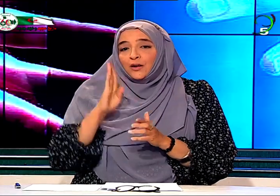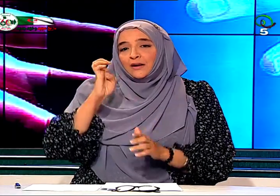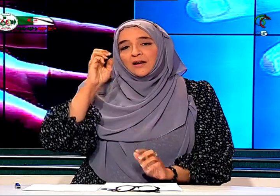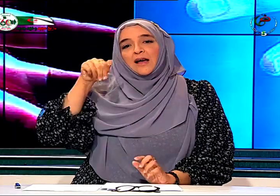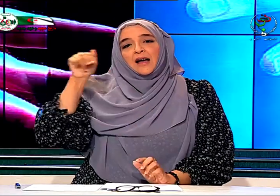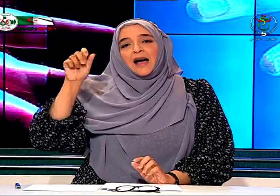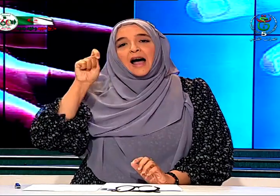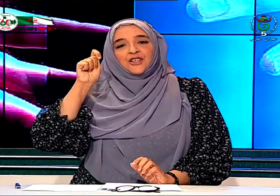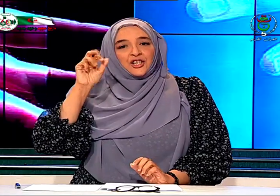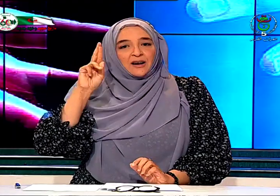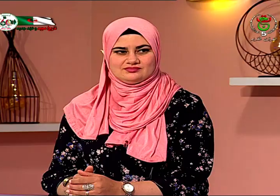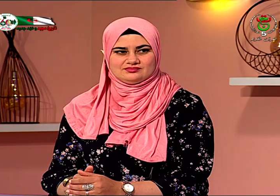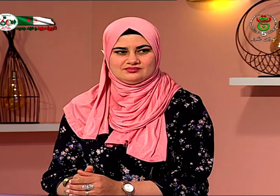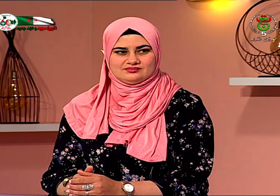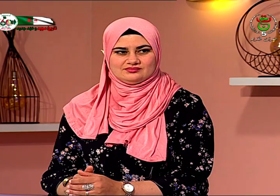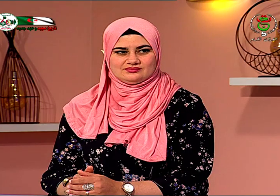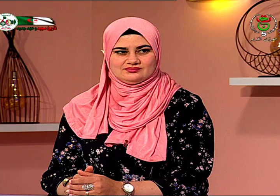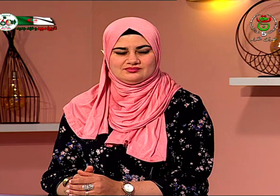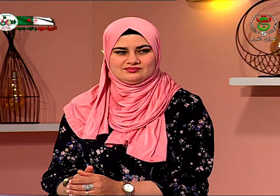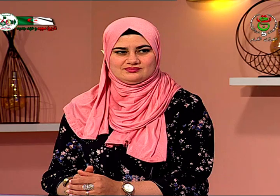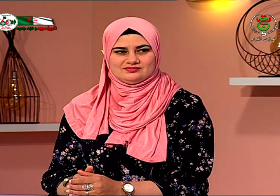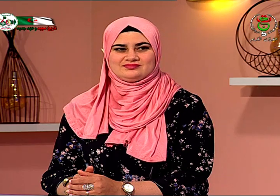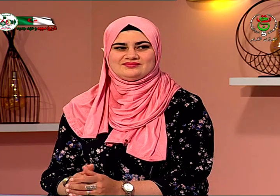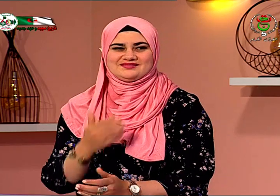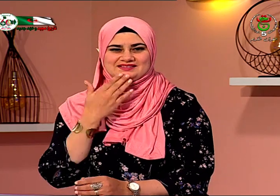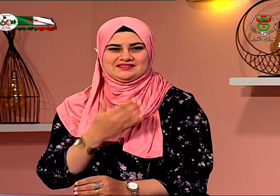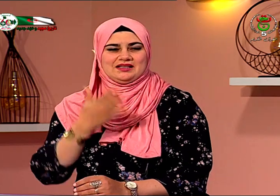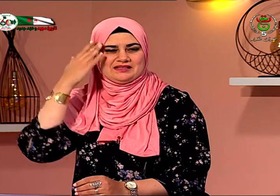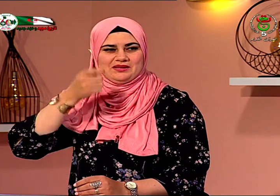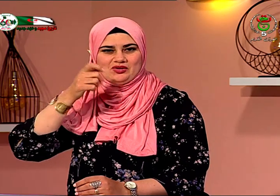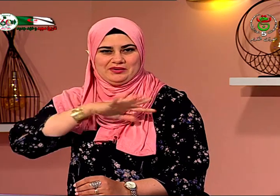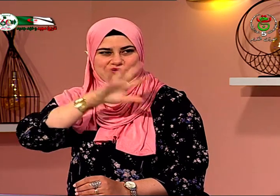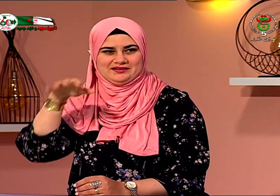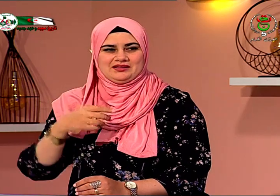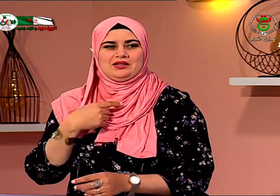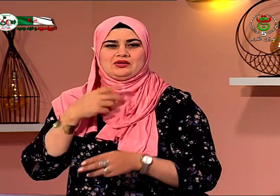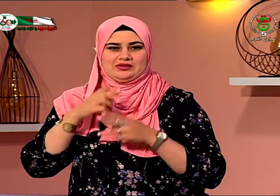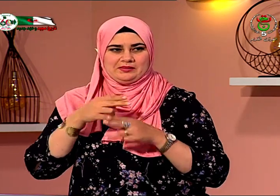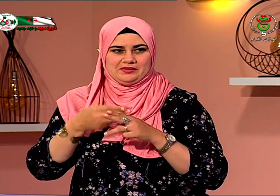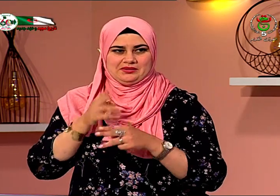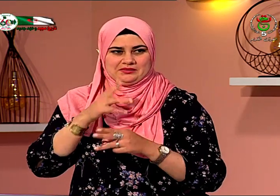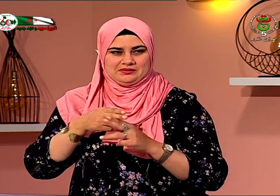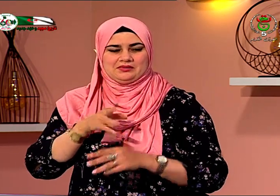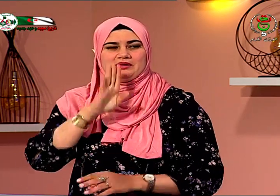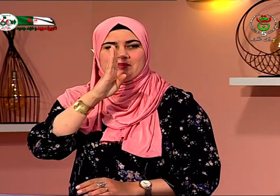هاجيرة تفضلي شكرا السلام عليكم ورحمة الله وبركاته